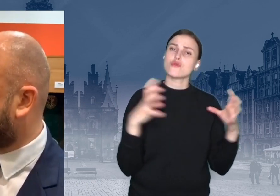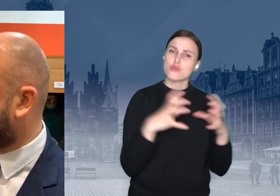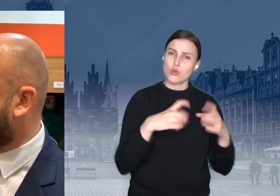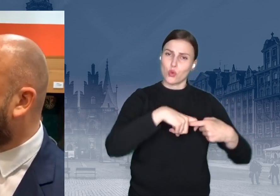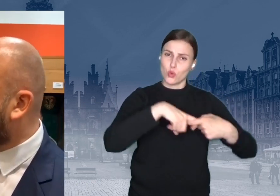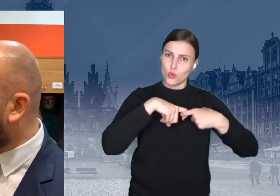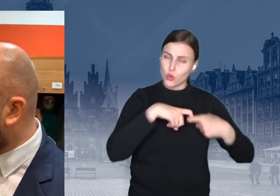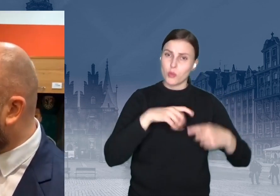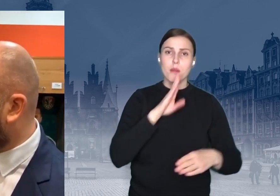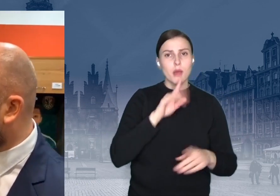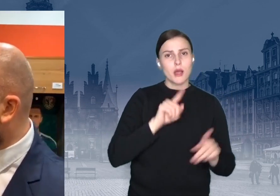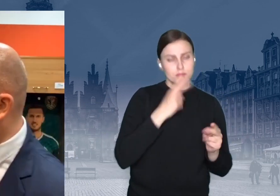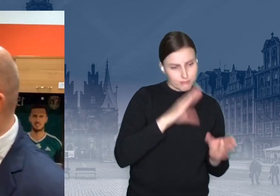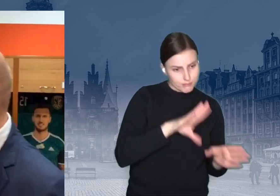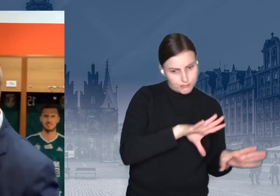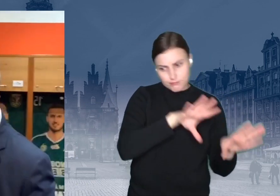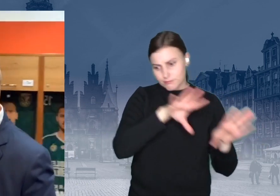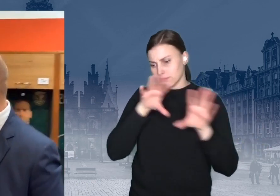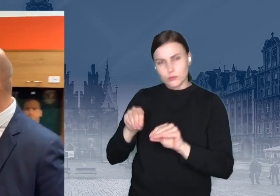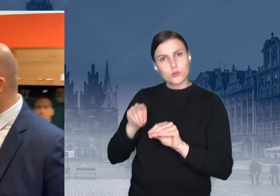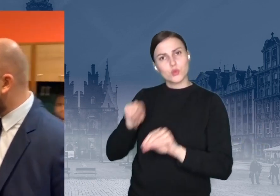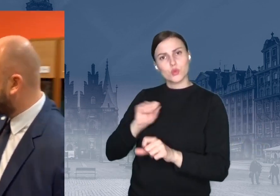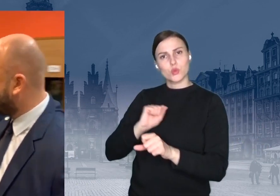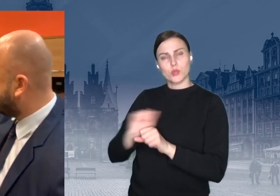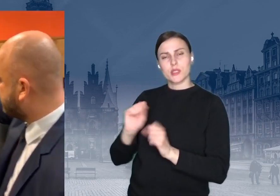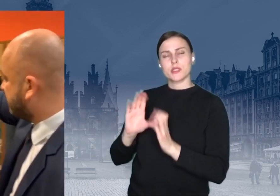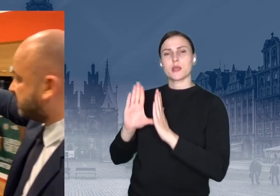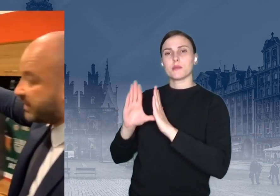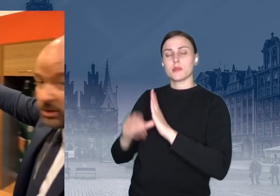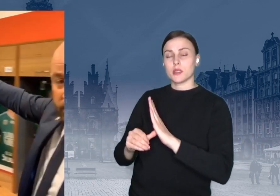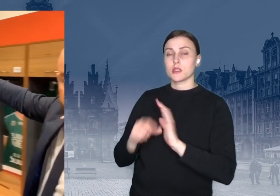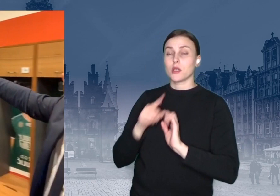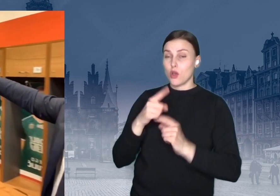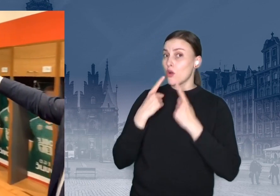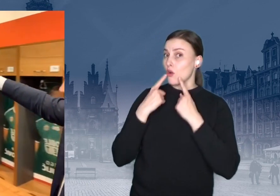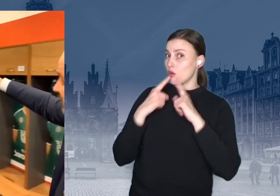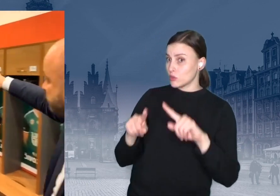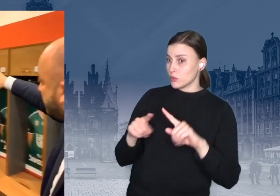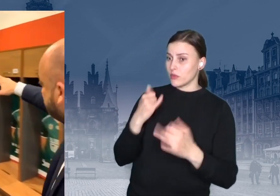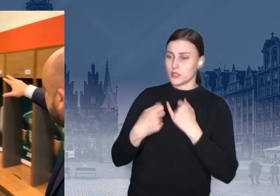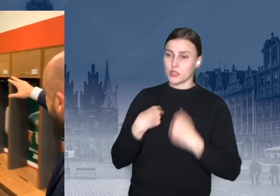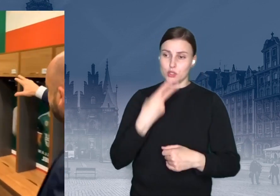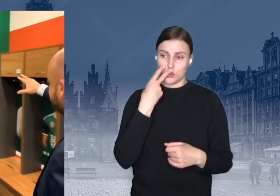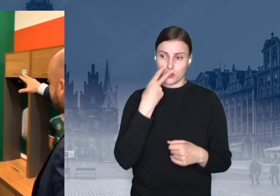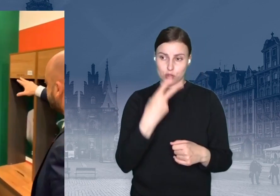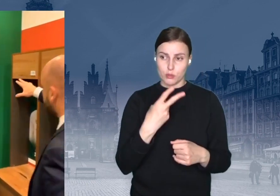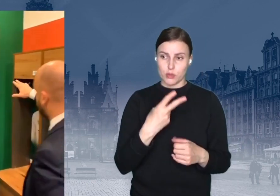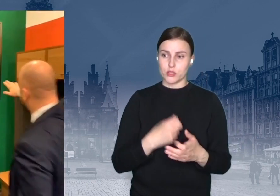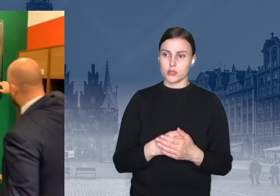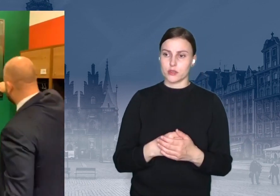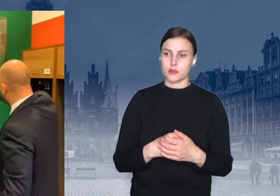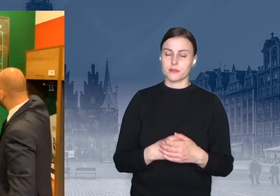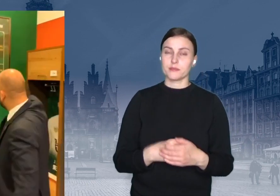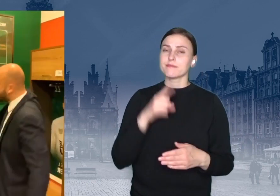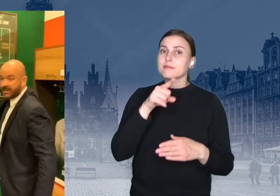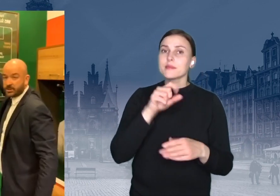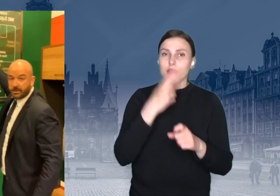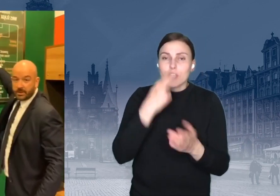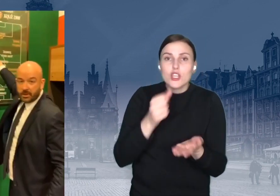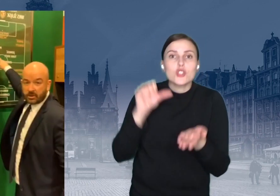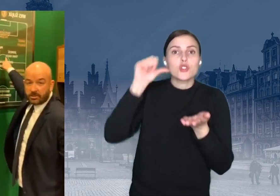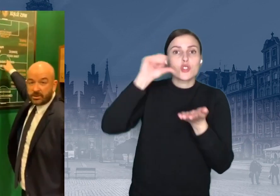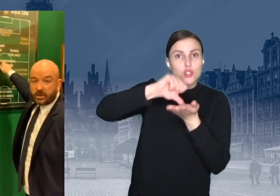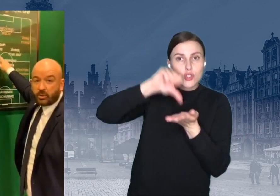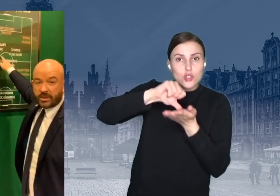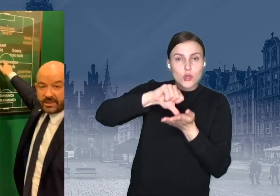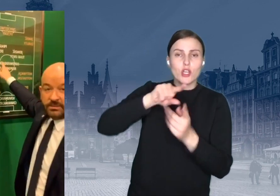odpowiedzialność, która się znajduje, jak zobaczycie raz jeszcze, ta odpowiedzialność, która znajduje się na samym środku, to my dzisiaj tu jesteśmy, to my dzisiaj